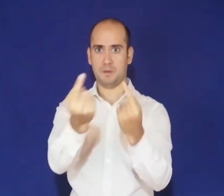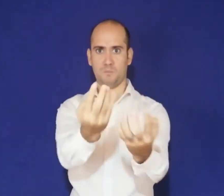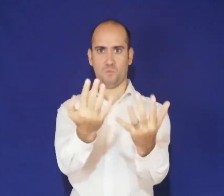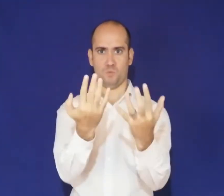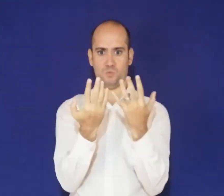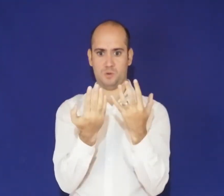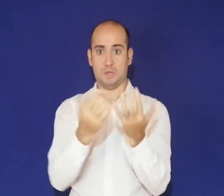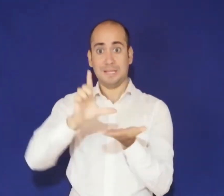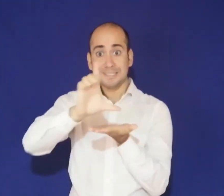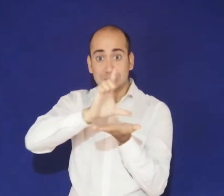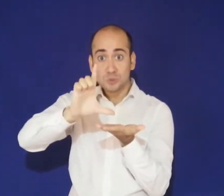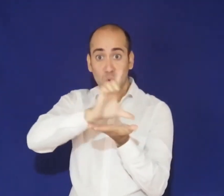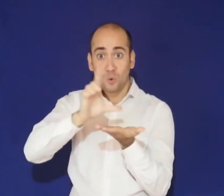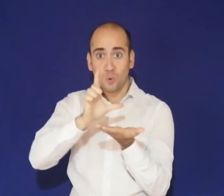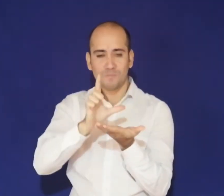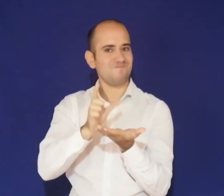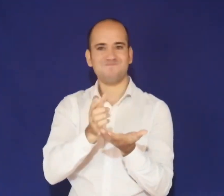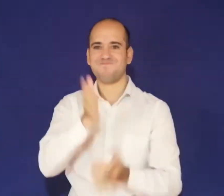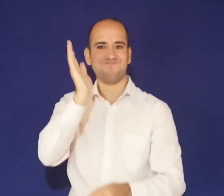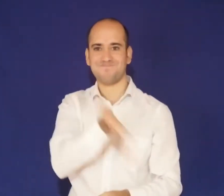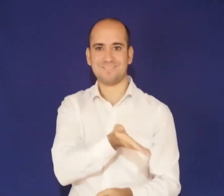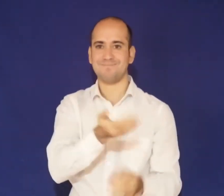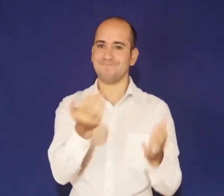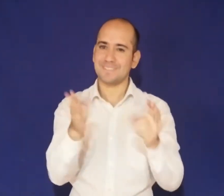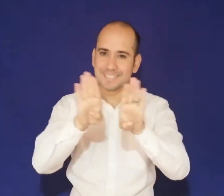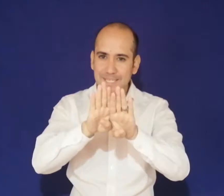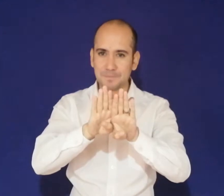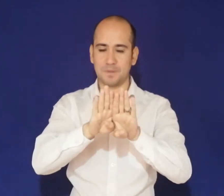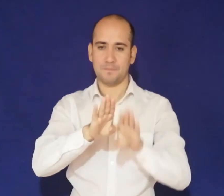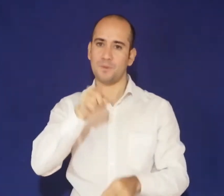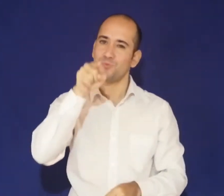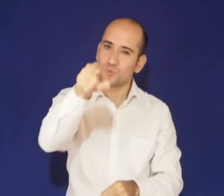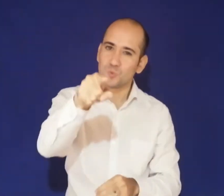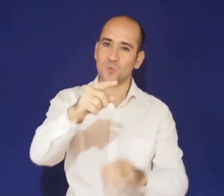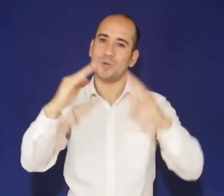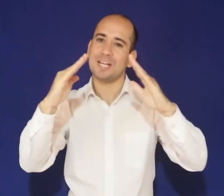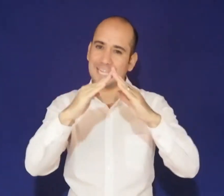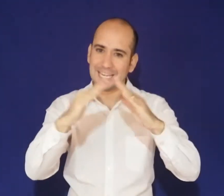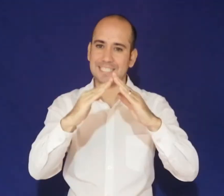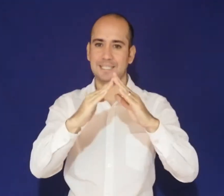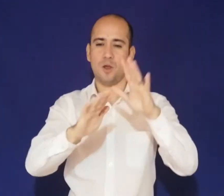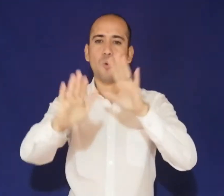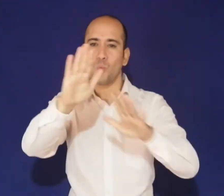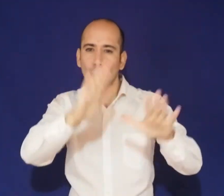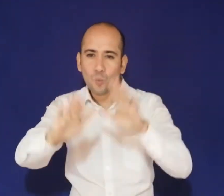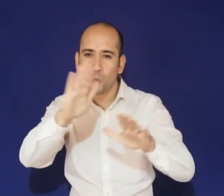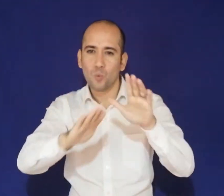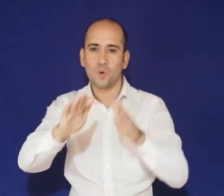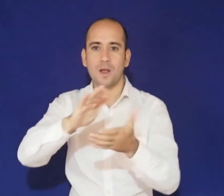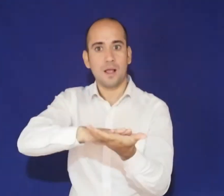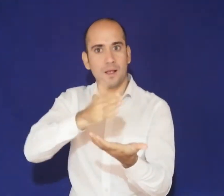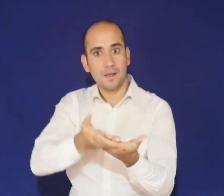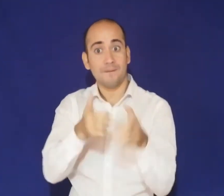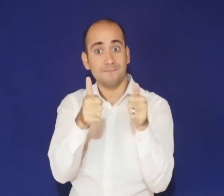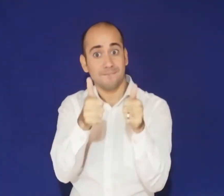cerrar. Porque tú, tienes que cuidarte, estar bien en salud. Pero tú en la casa,